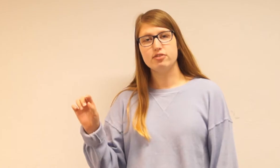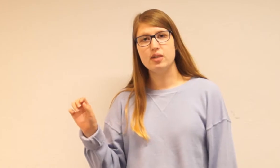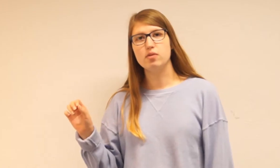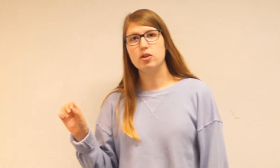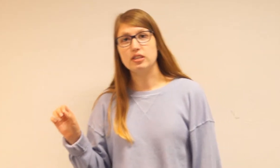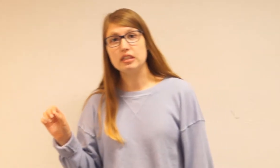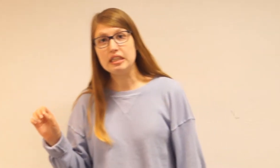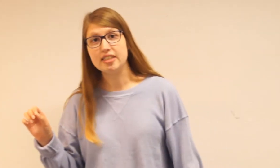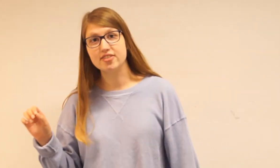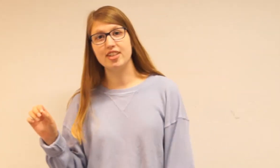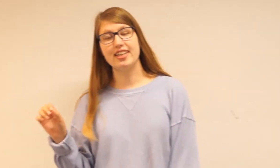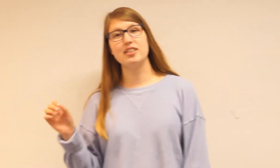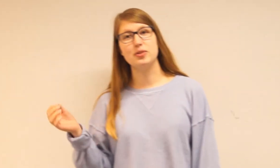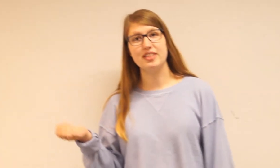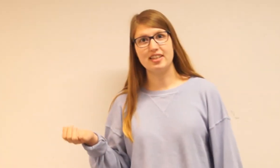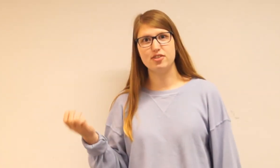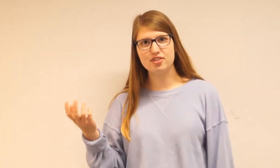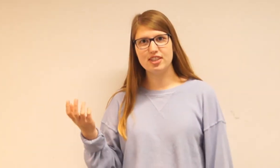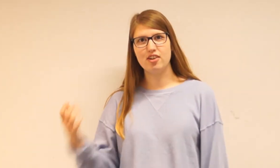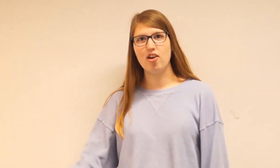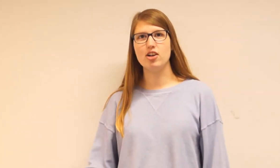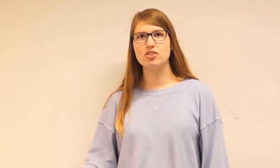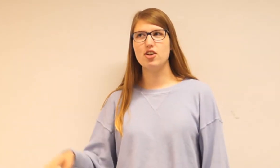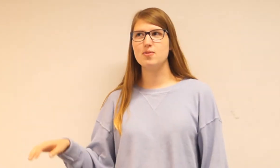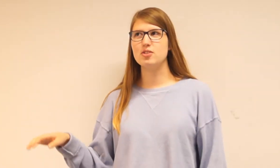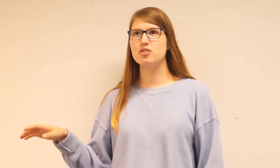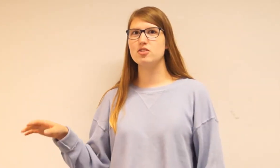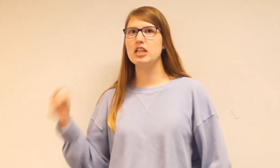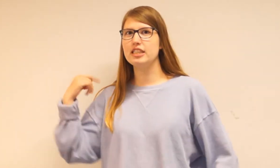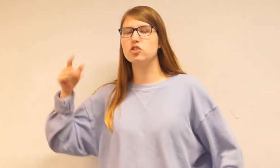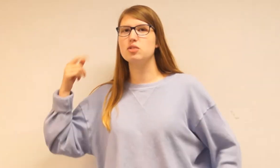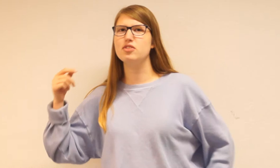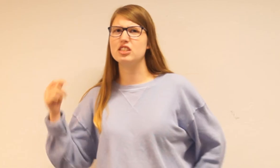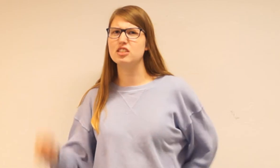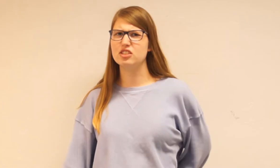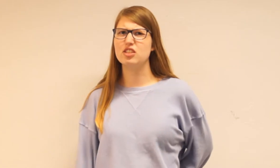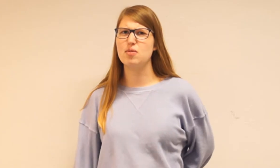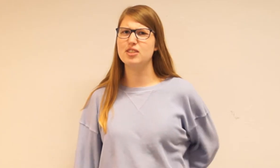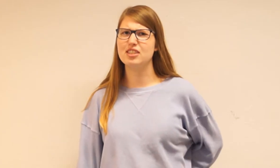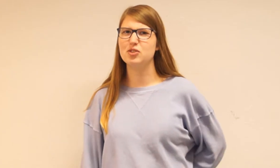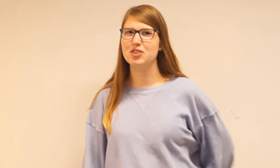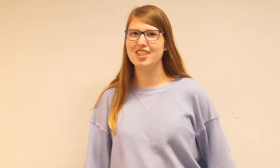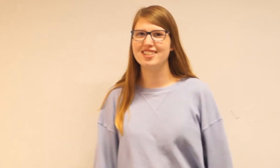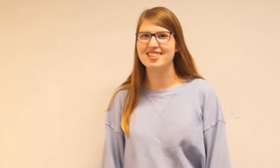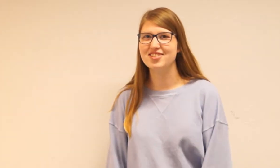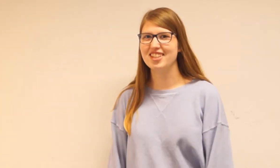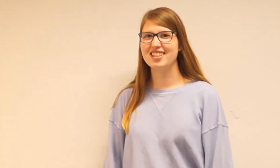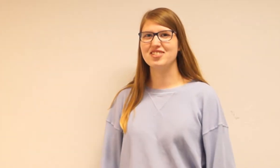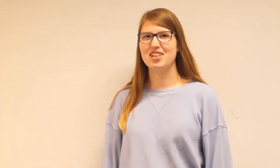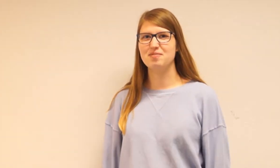frame hvor at Frederikke hun rækker forfinger Og så får man I ens underbevidsthed Så kommer man til at synes at Frederikke hun er en